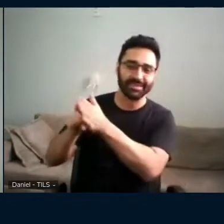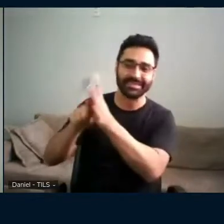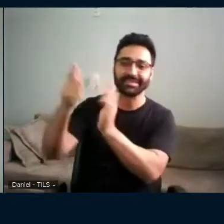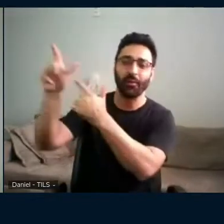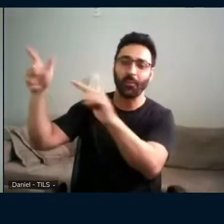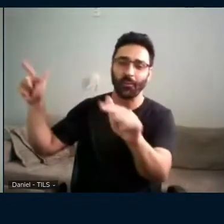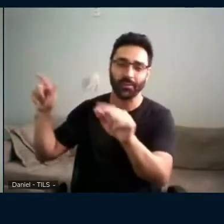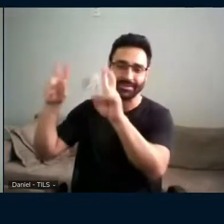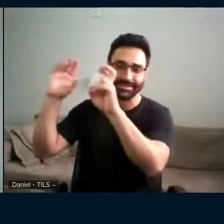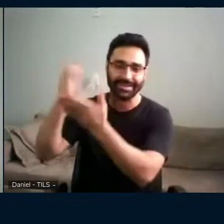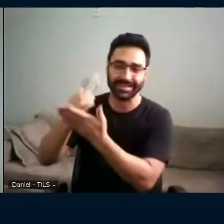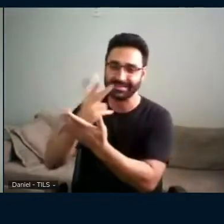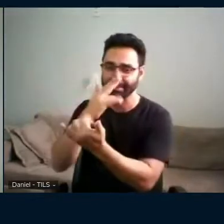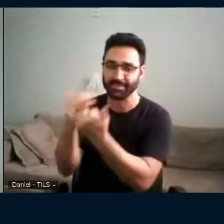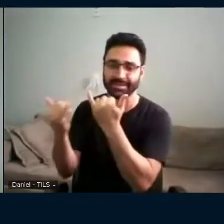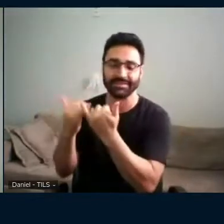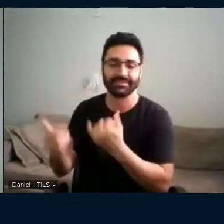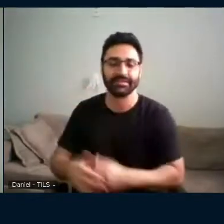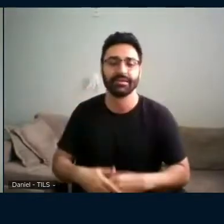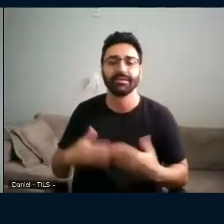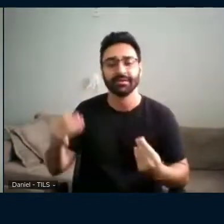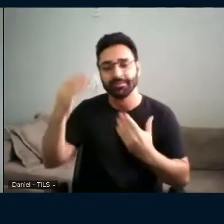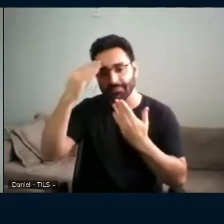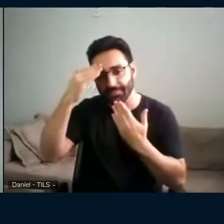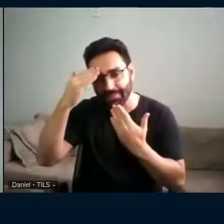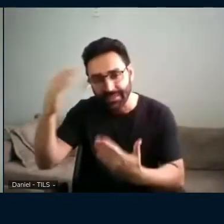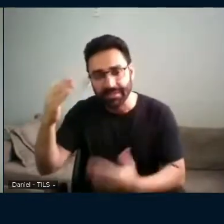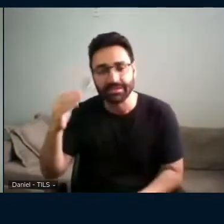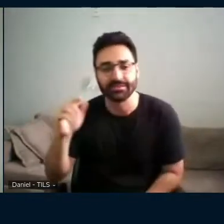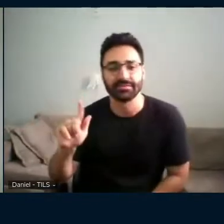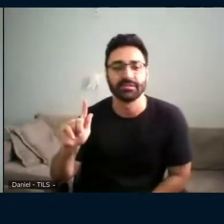Então é isso, obrigada, Gutinho. Obrigada mesmo.